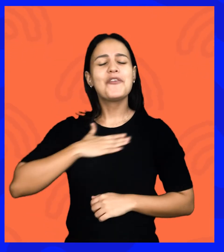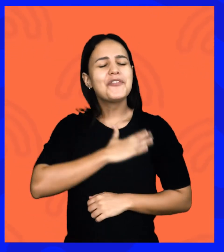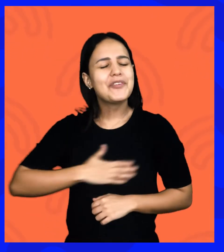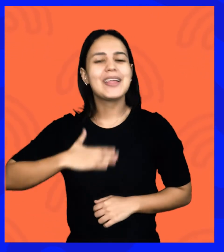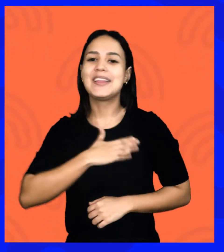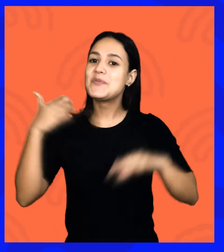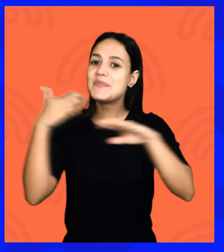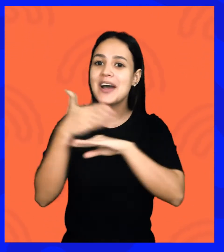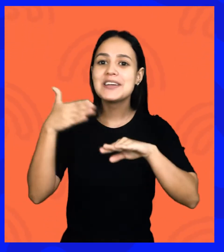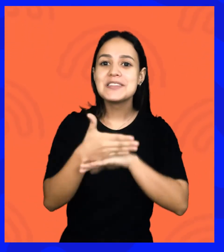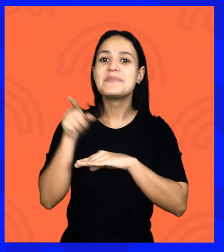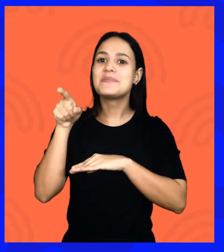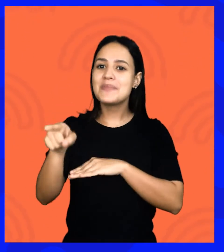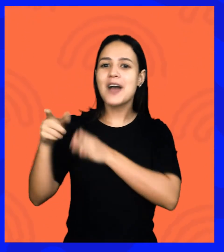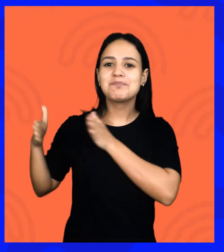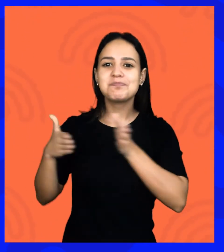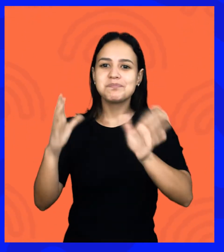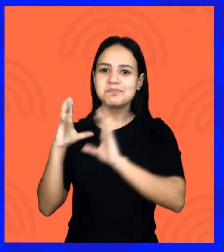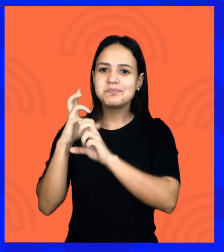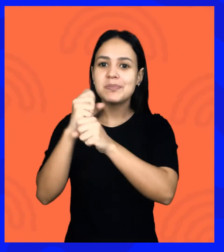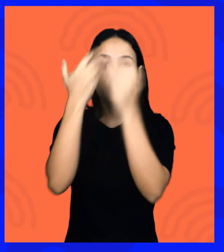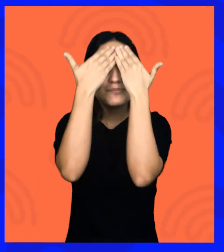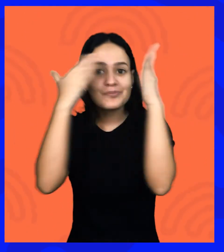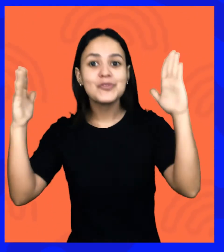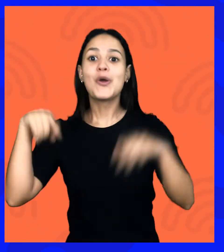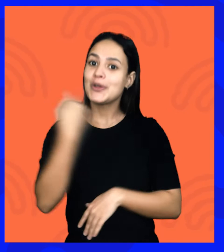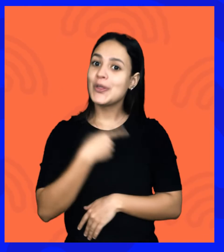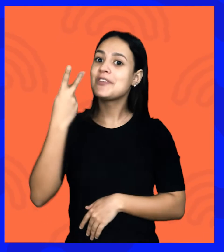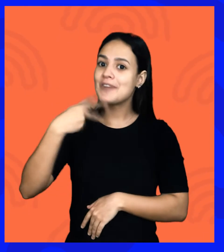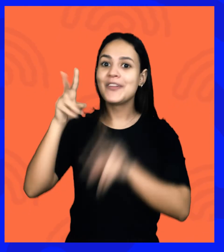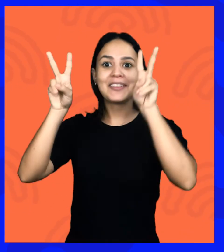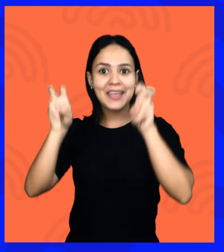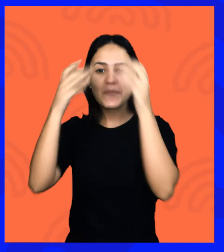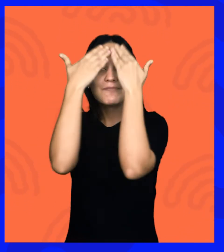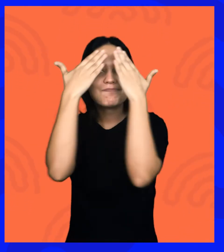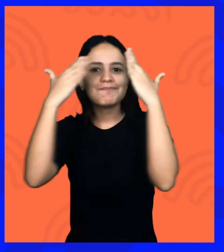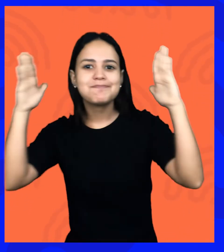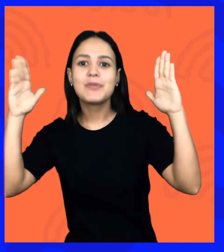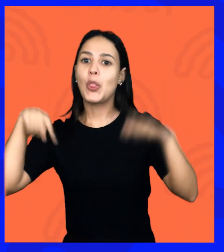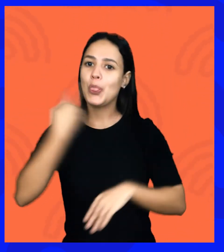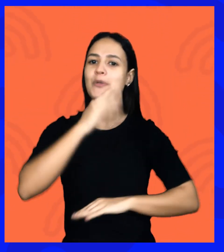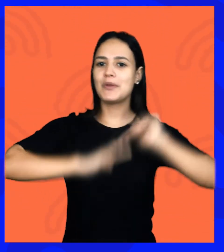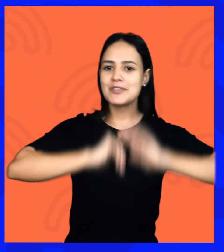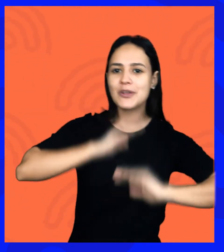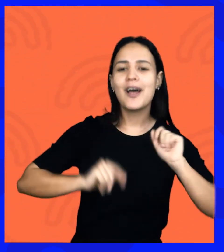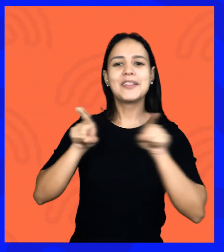Fico feliz de estar fazendo parte dessa jornada e dessa desconstrução, que a gente falou bastante hoje sobre se desconstruir, nós